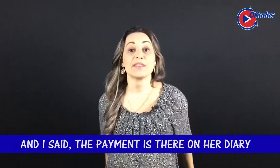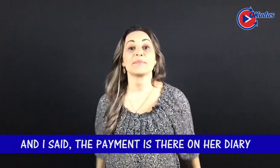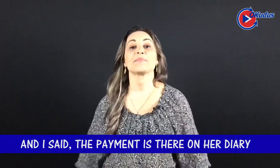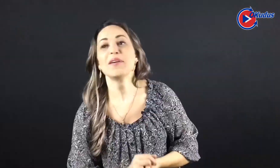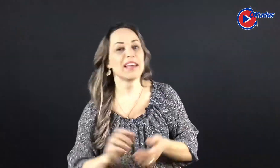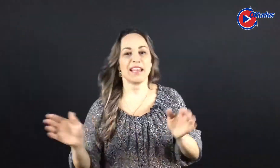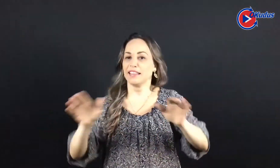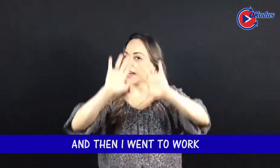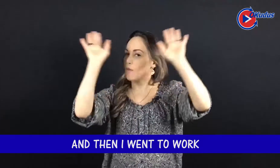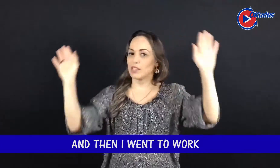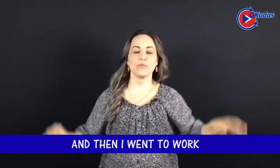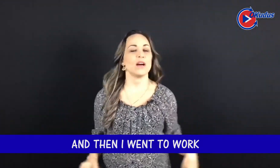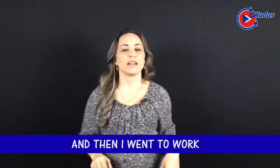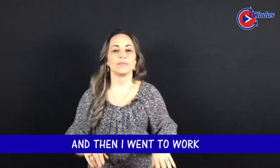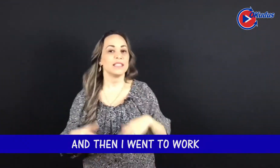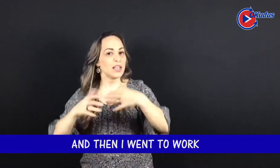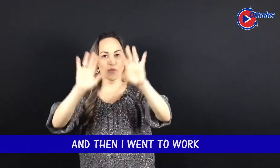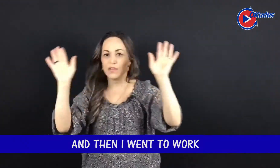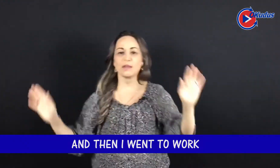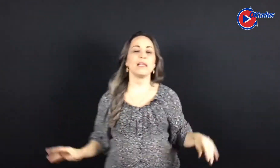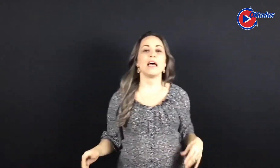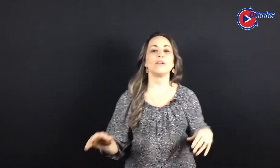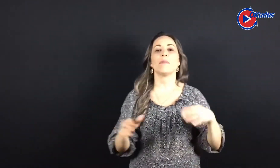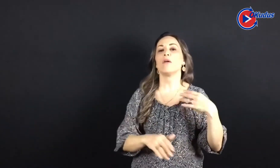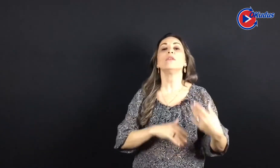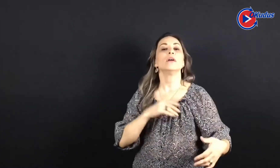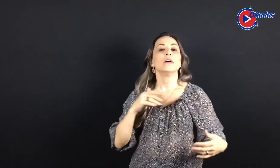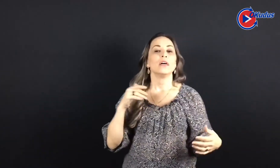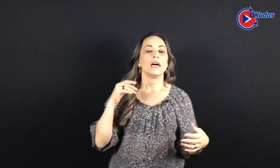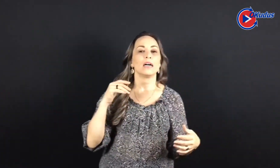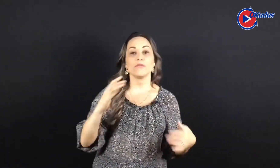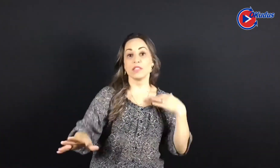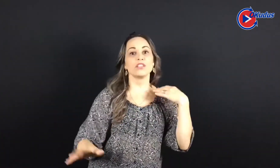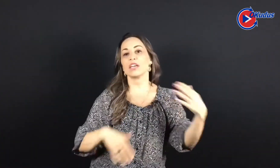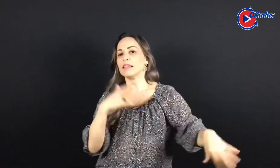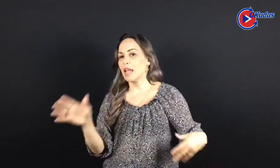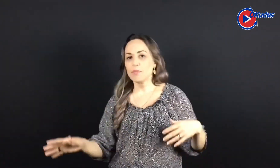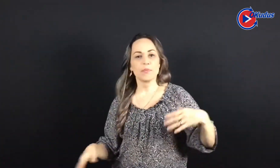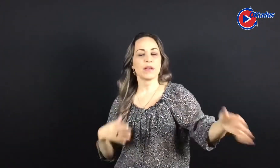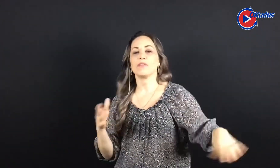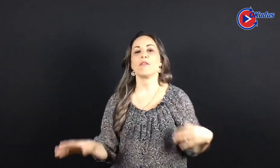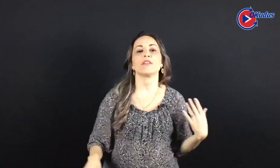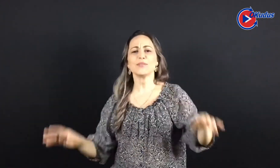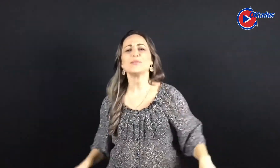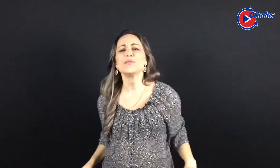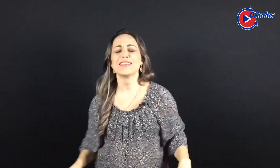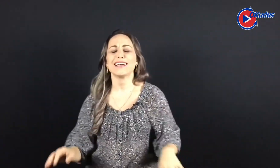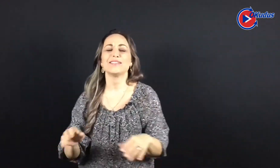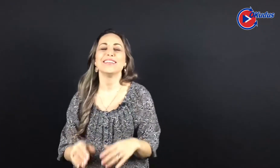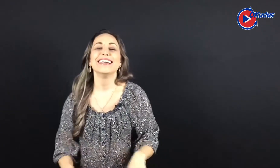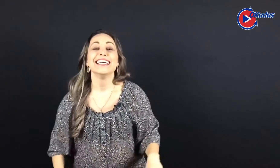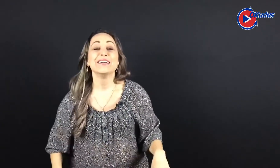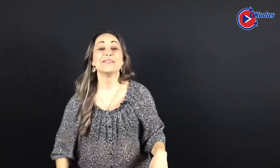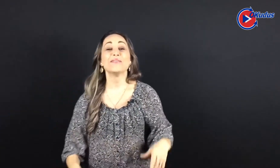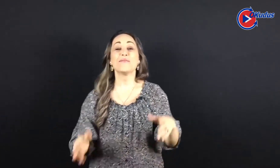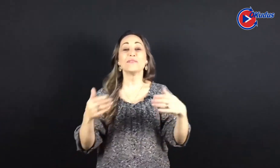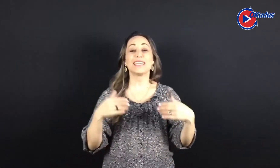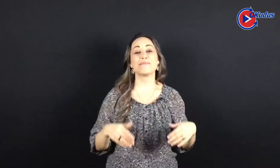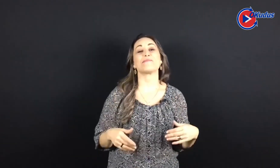E aí eu fui trabalhar, normal. Consegui chegar tempo pra reunião, deu tudo certo. E quando eu voltei pra